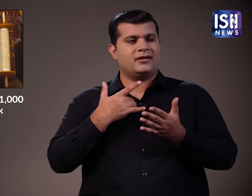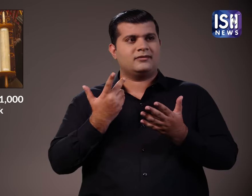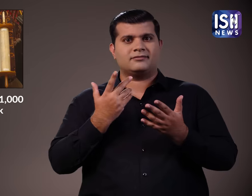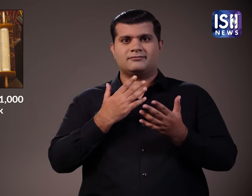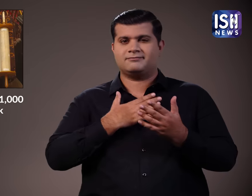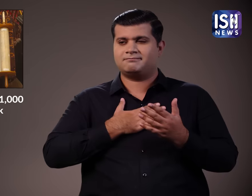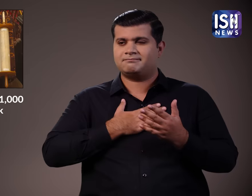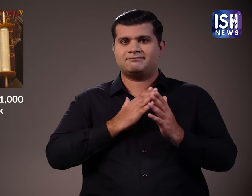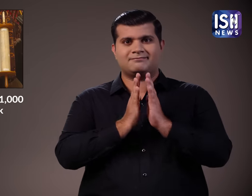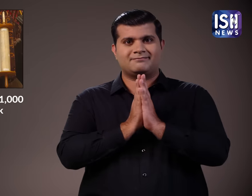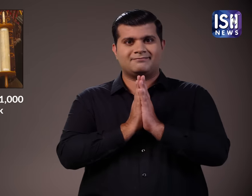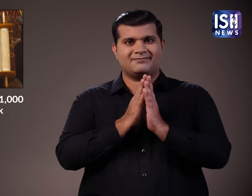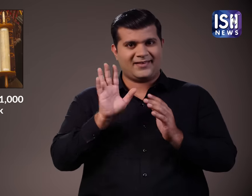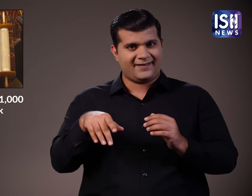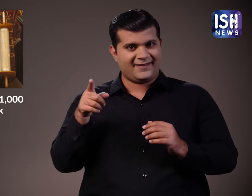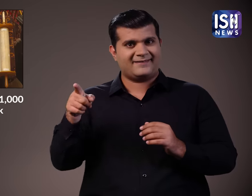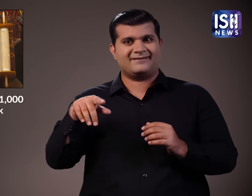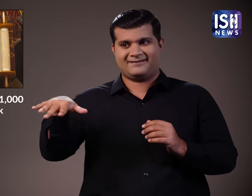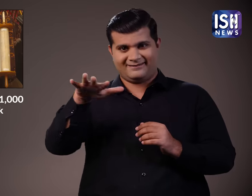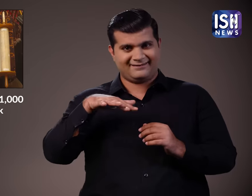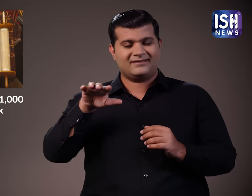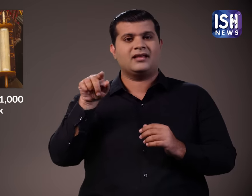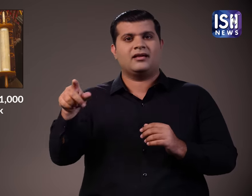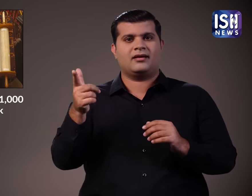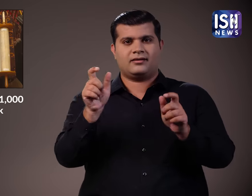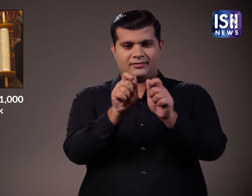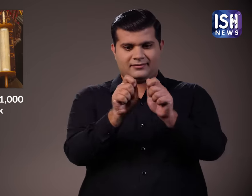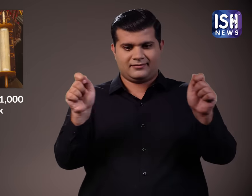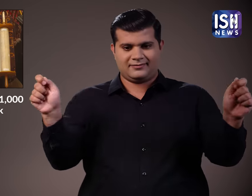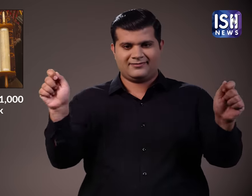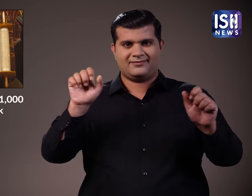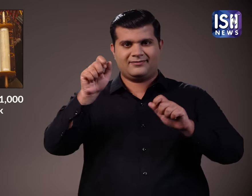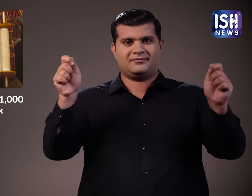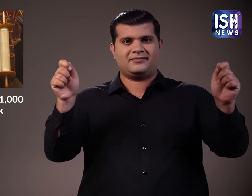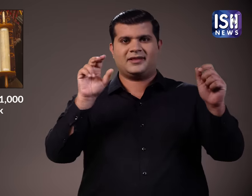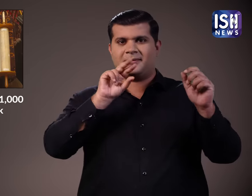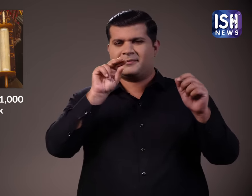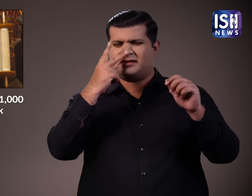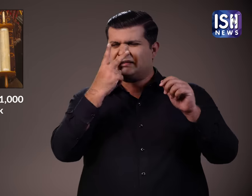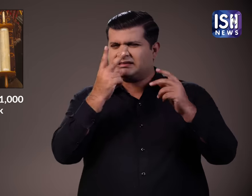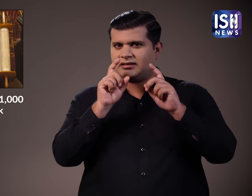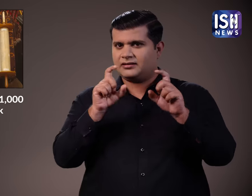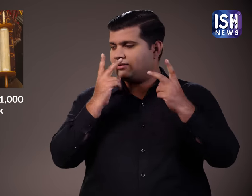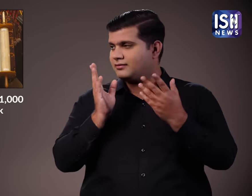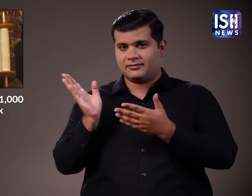यहुदी पवित्य ग्रंद तोरा पढ़ते है जित्र पर एक नजर डालिये